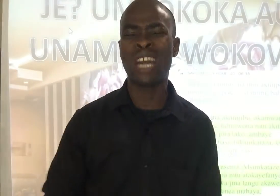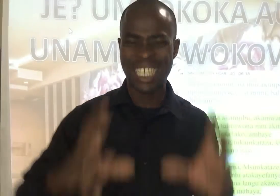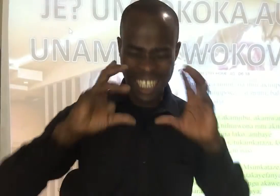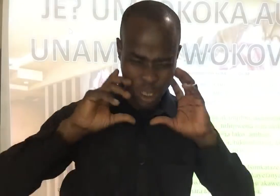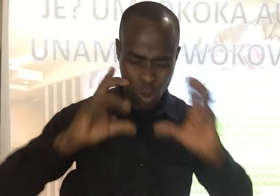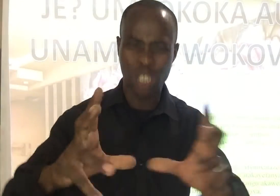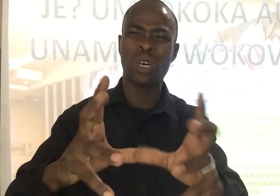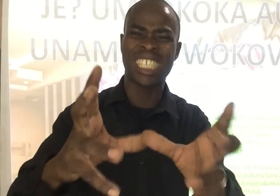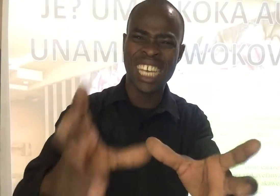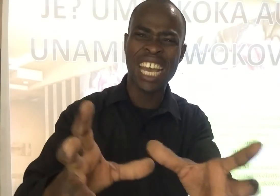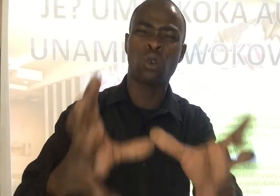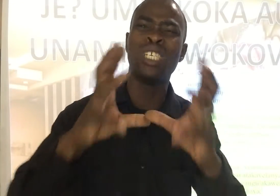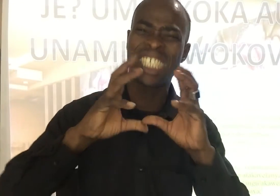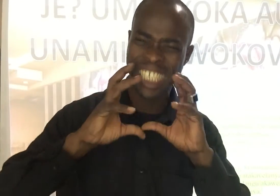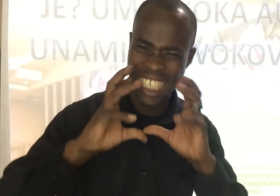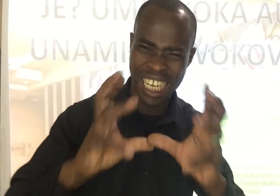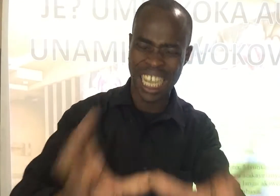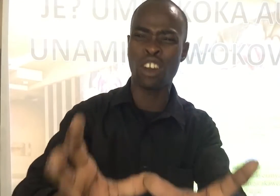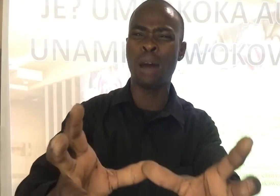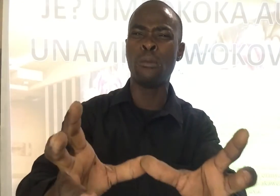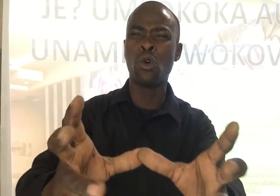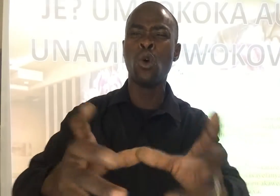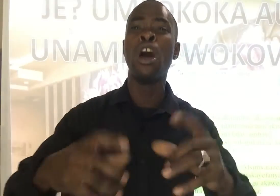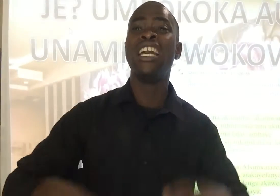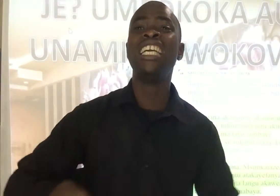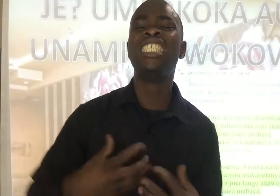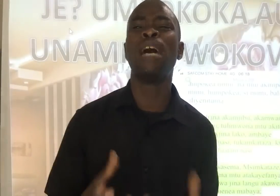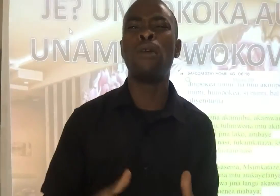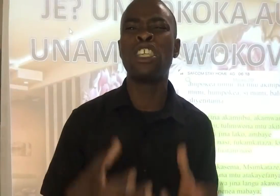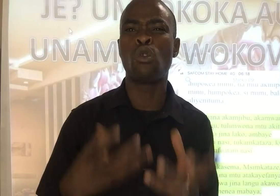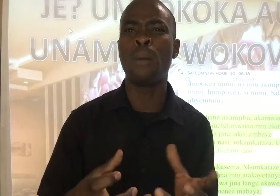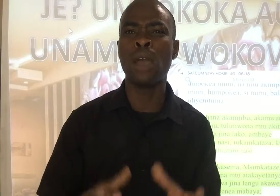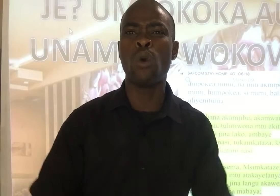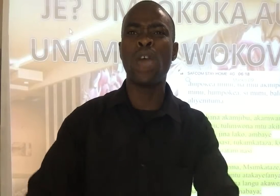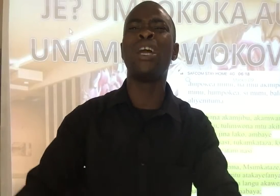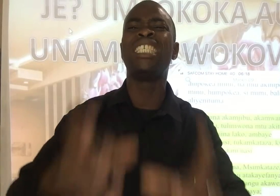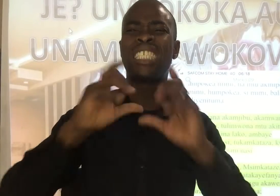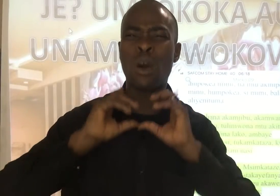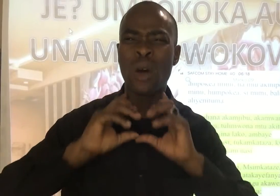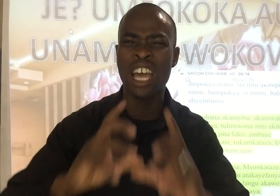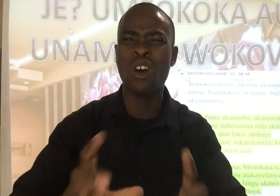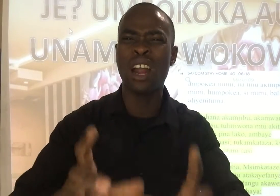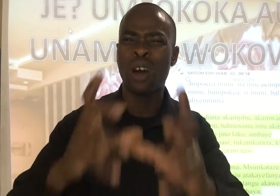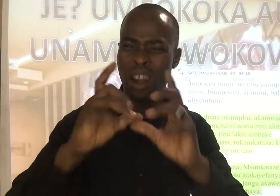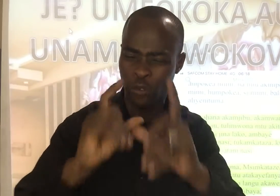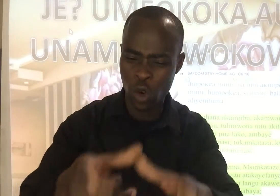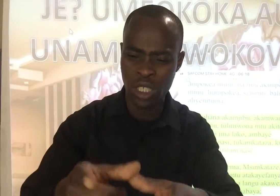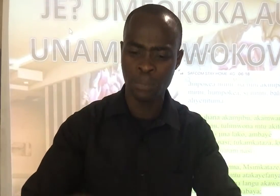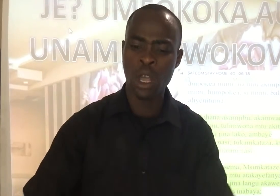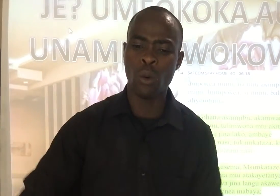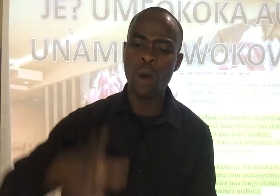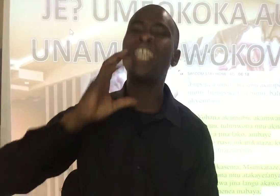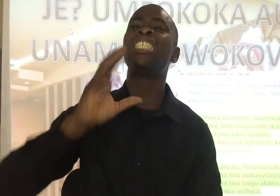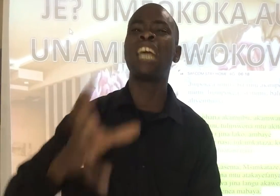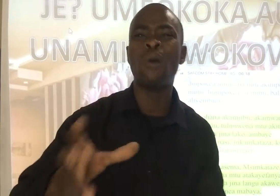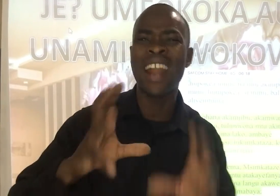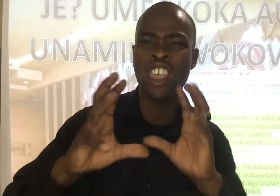unakataza watu wasienda Kulisikiriza neno na mungu Ninjia moja kuambia Wewe ni sawa na yale wanafunzi Wewe ni sawa na